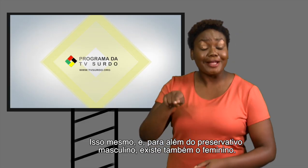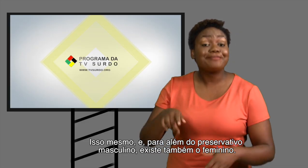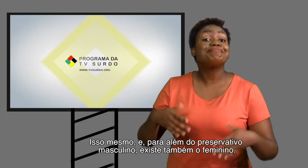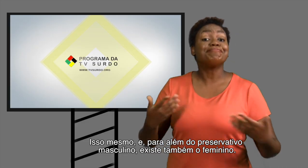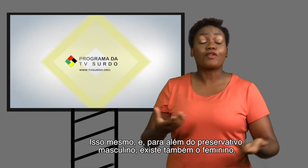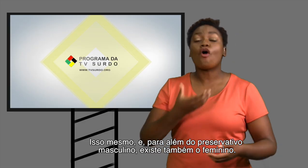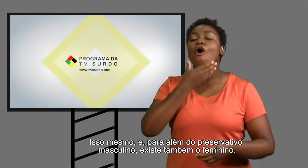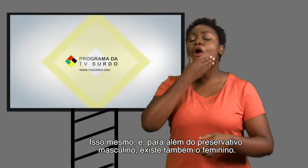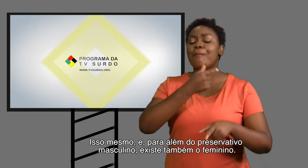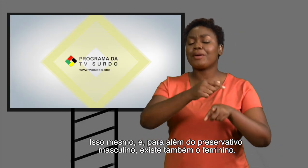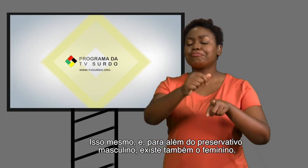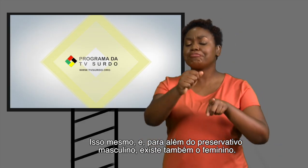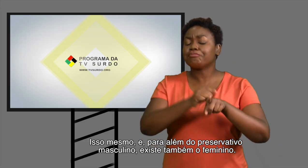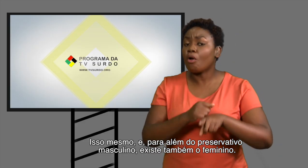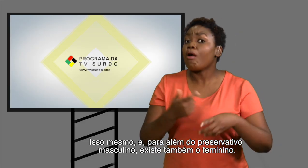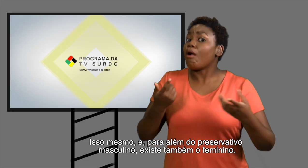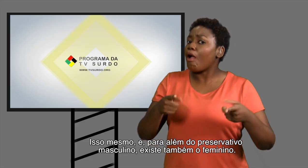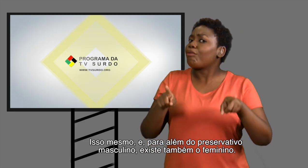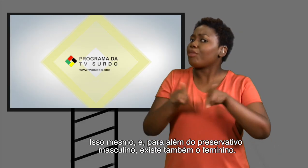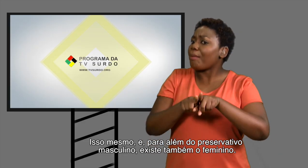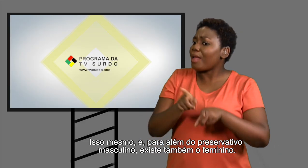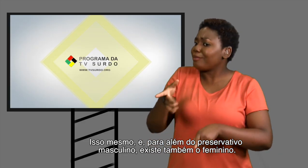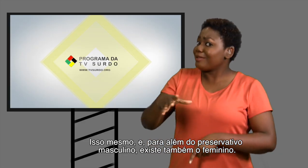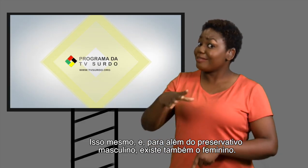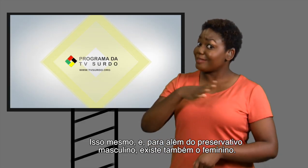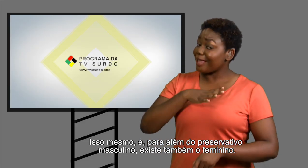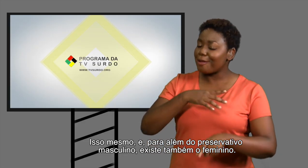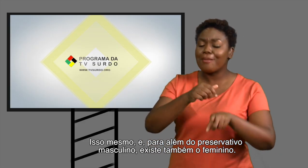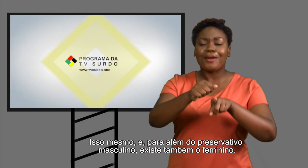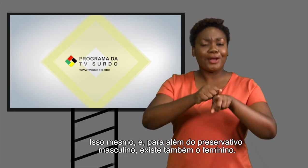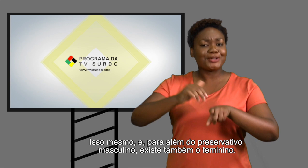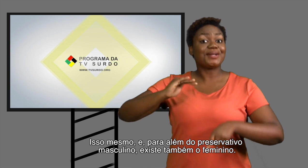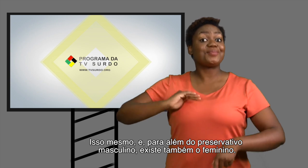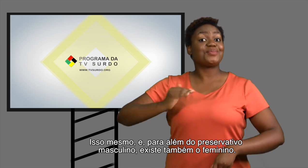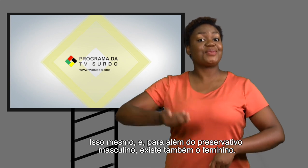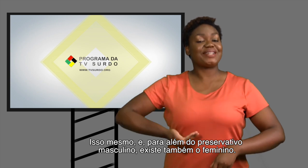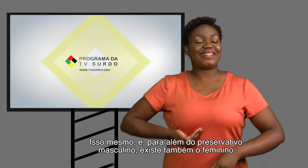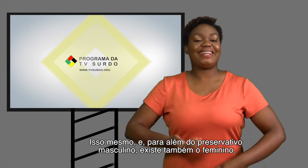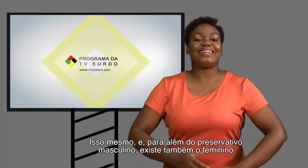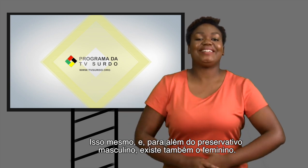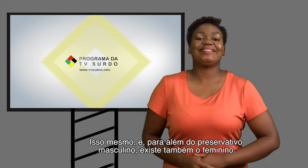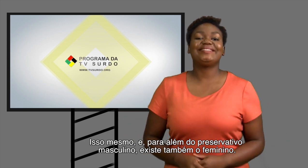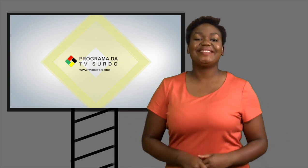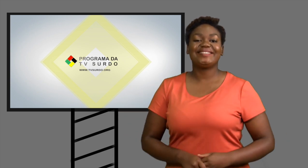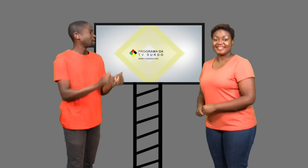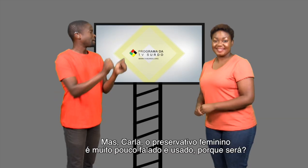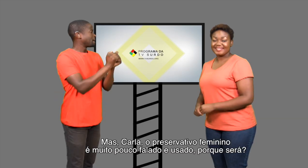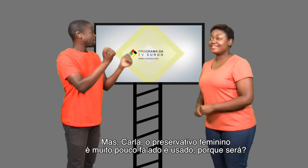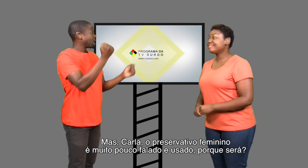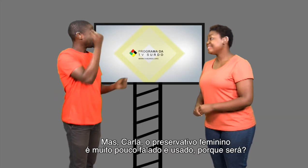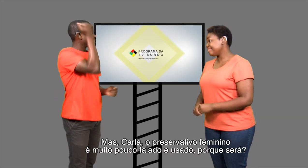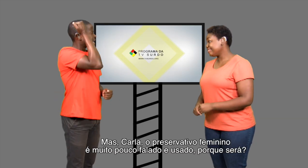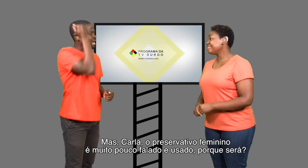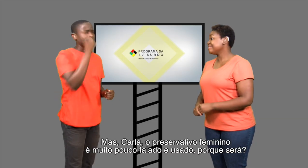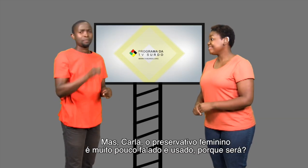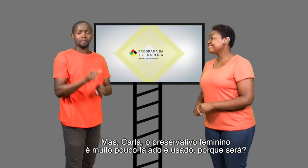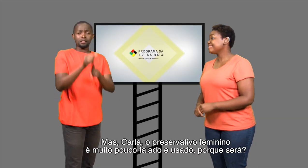Isso mesmo! E para além do preservativo masculino, existe também o feminino. Mas, Carla,